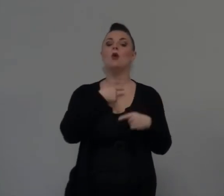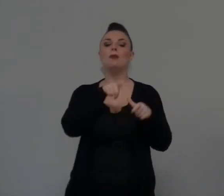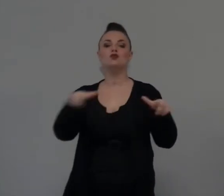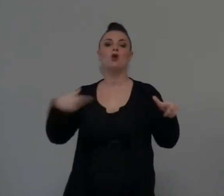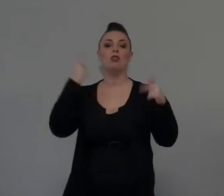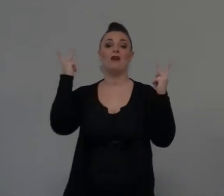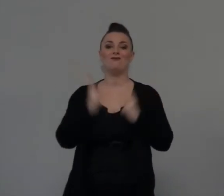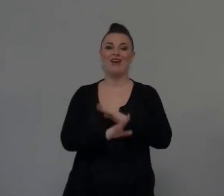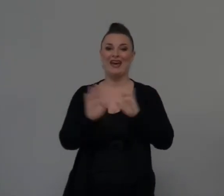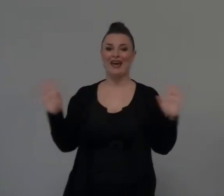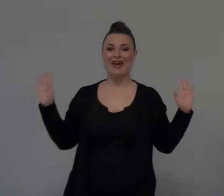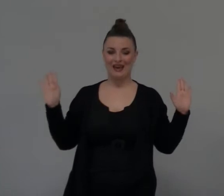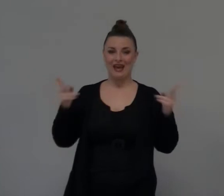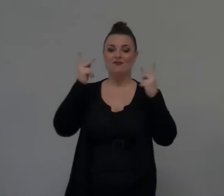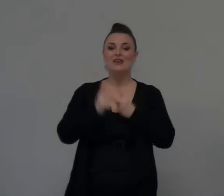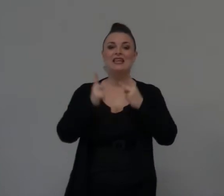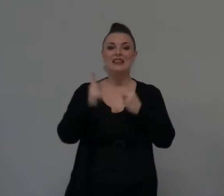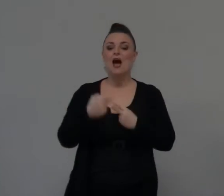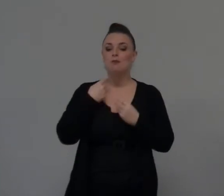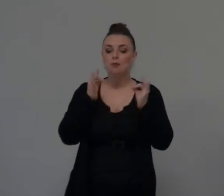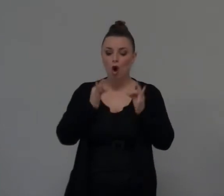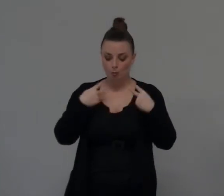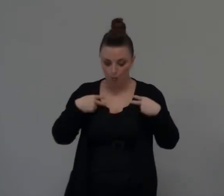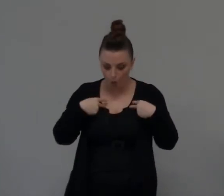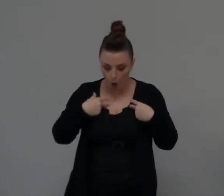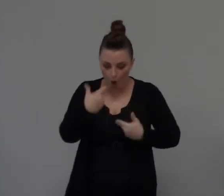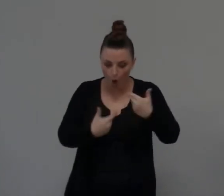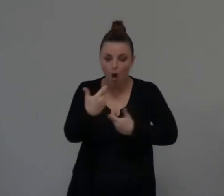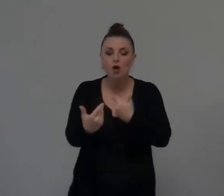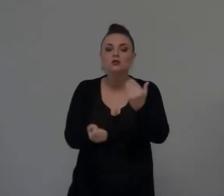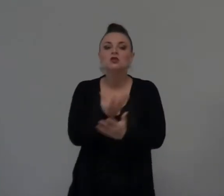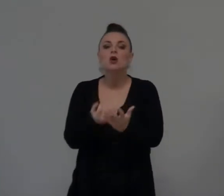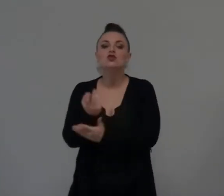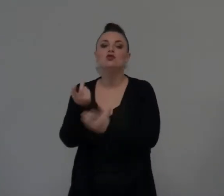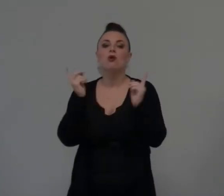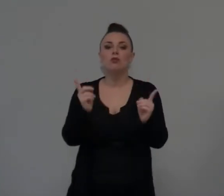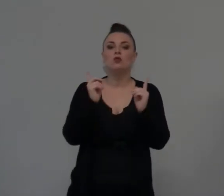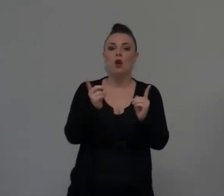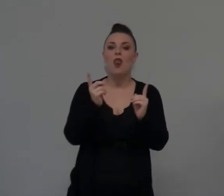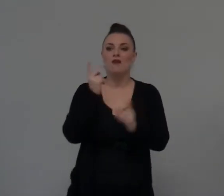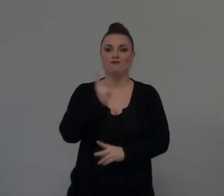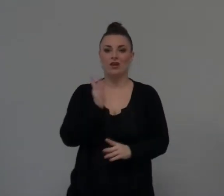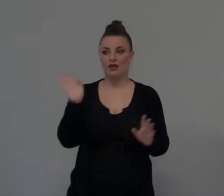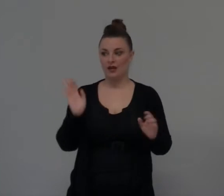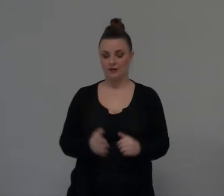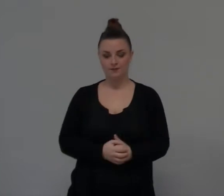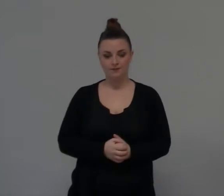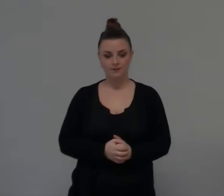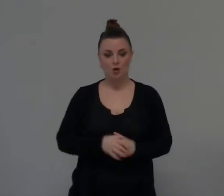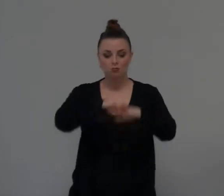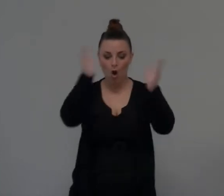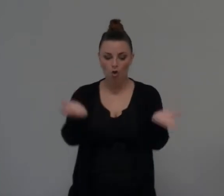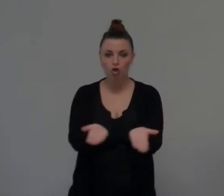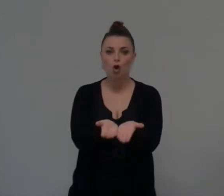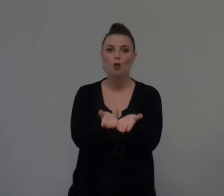episodi, una vita vera, che vivono in situazioni vere, in un mondo che è il peso reale.